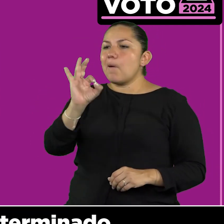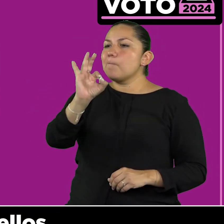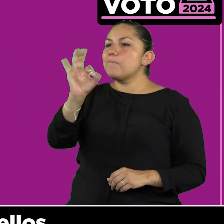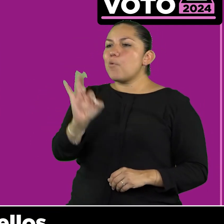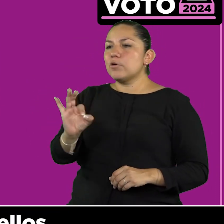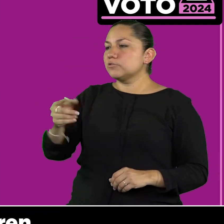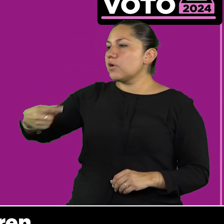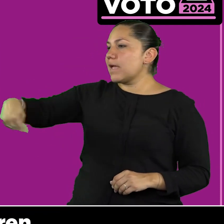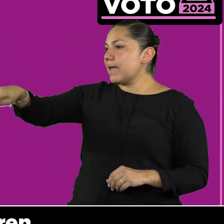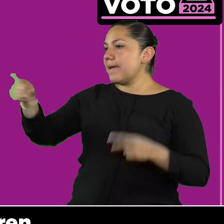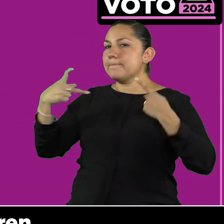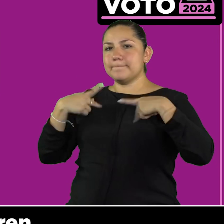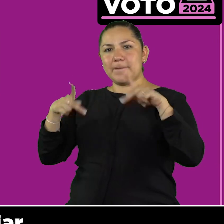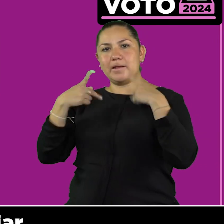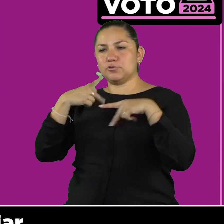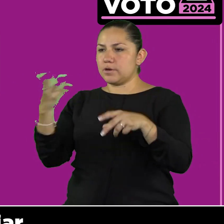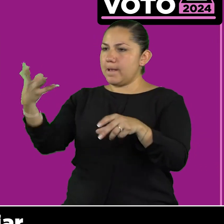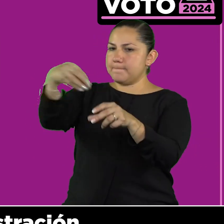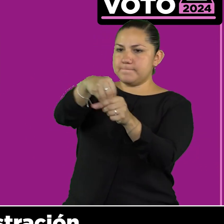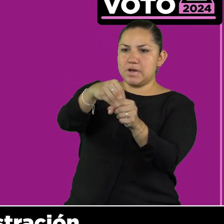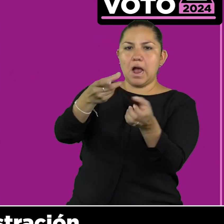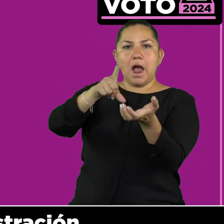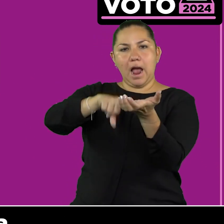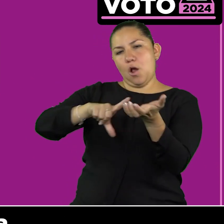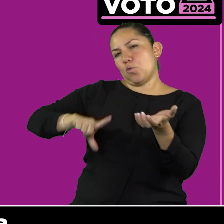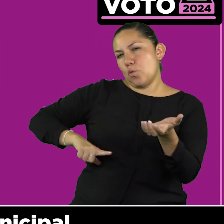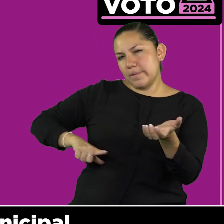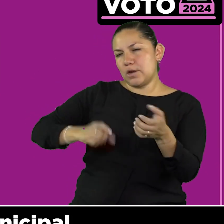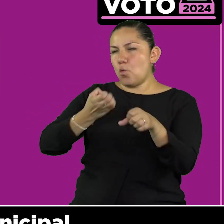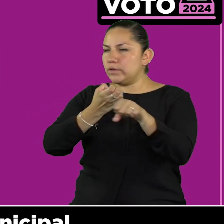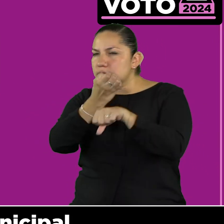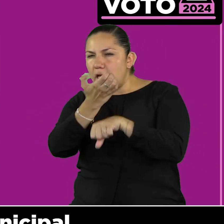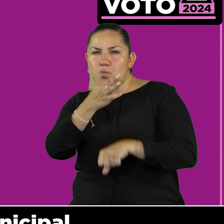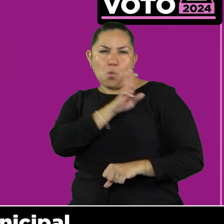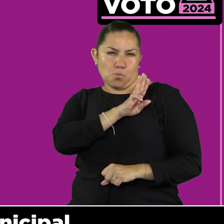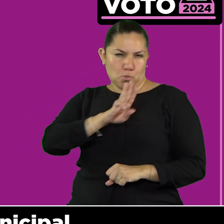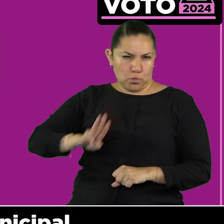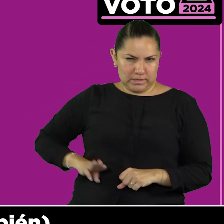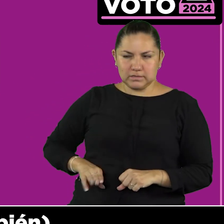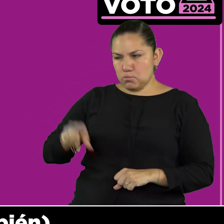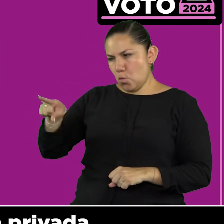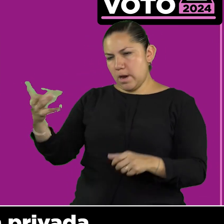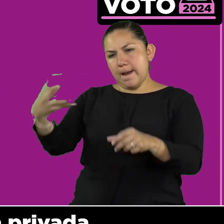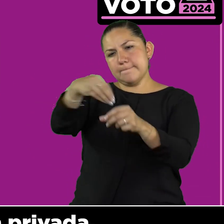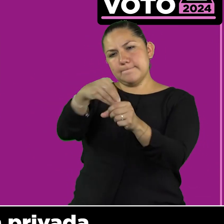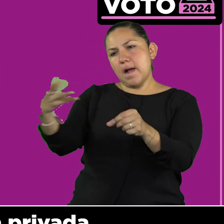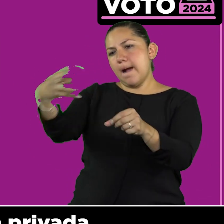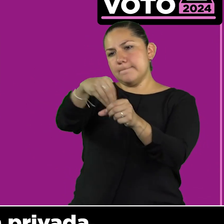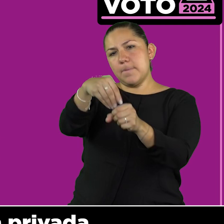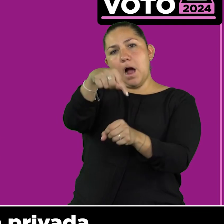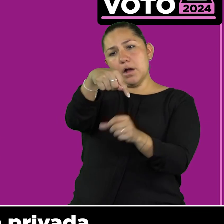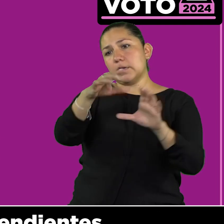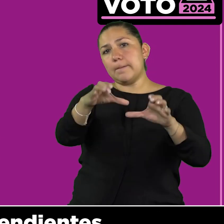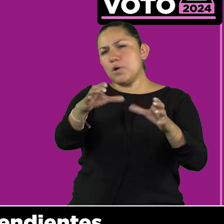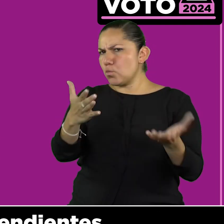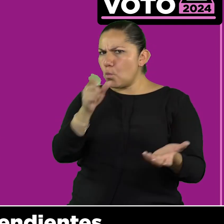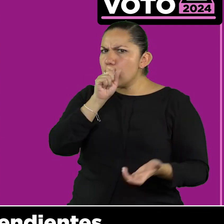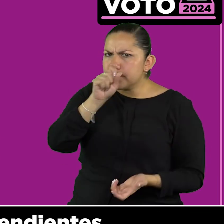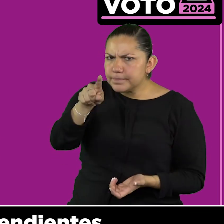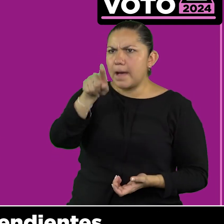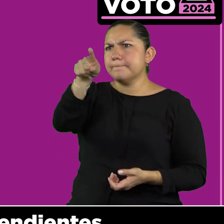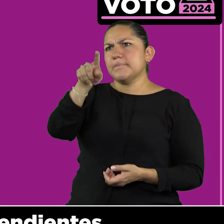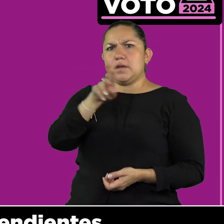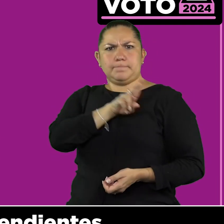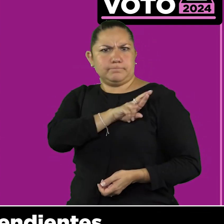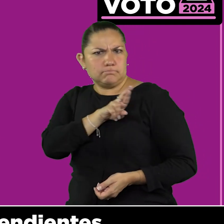determinado para que ellos se integren a trabajar en la administración pública estatal o municipal, sino a la iniciativa privada, que sean